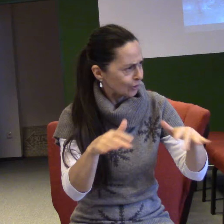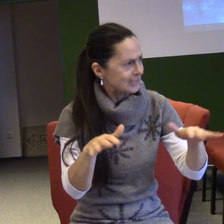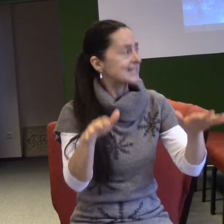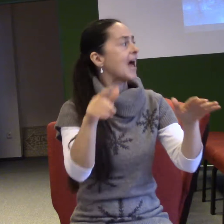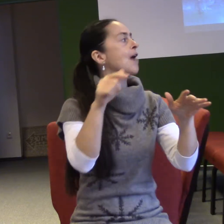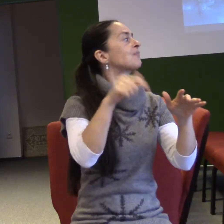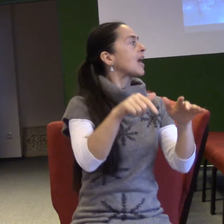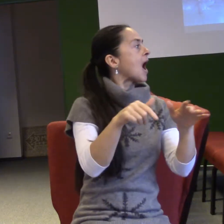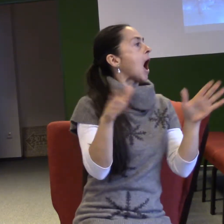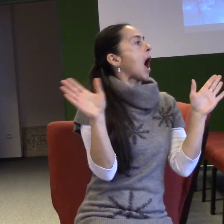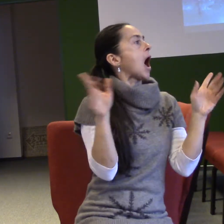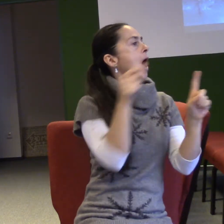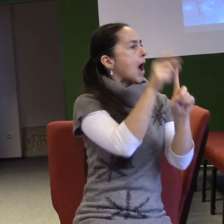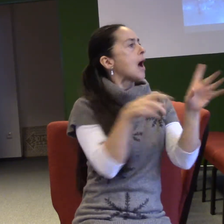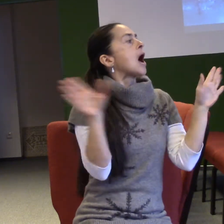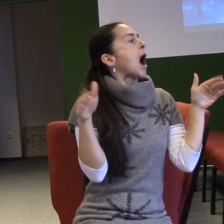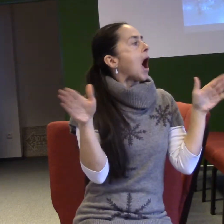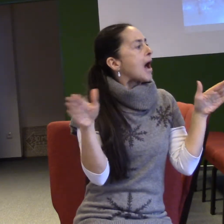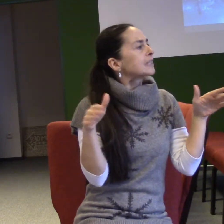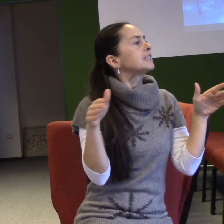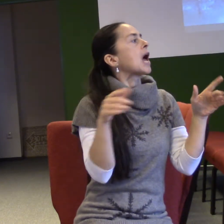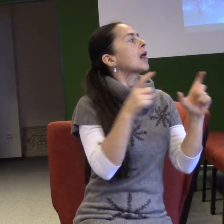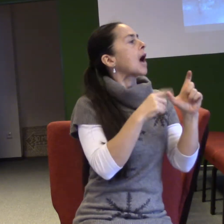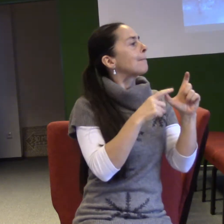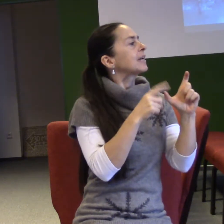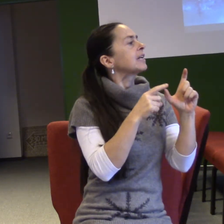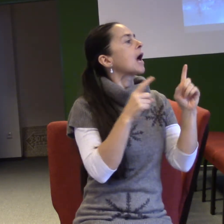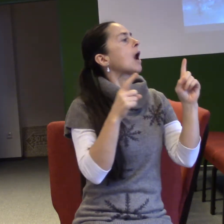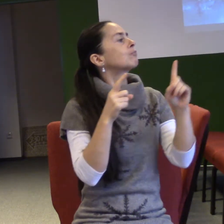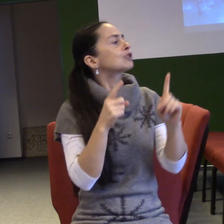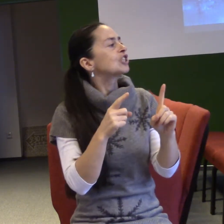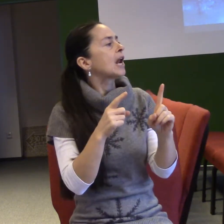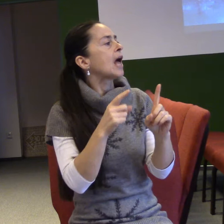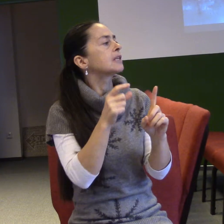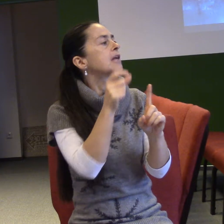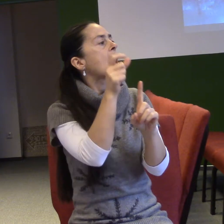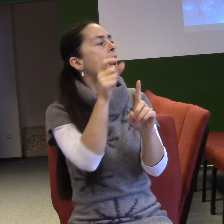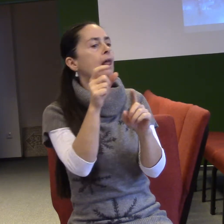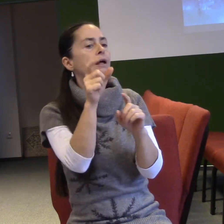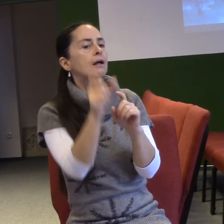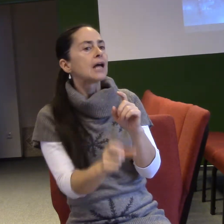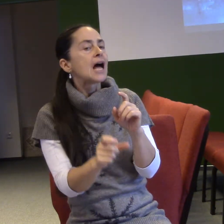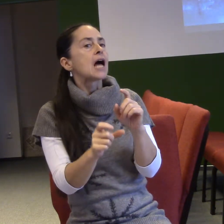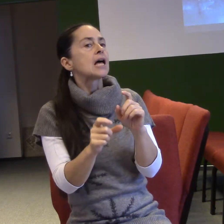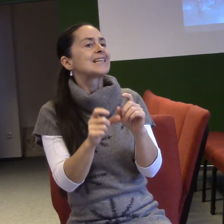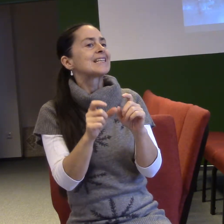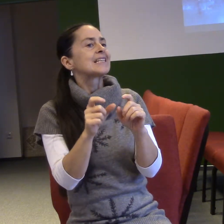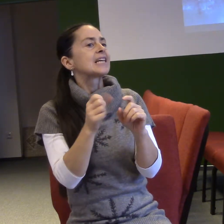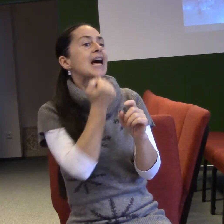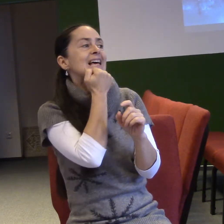Gabriel přiletěl k Zachariášovi a měl k němu nějaké poselství. A bylo takové období,